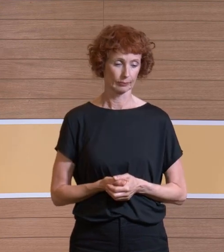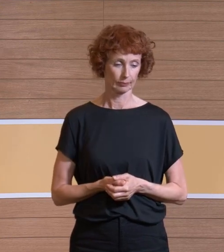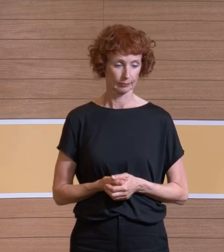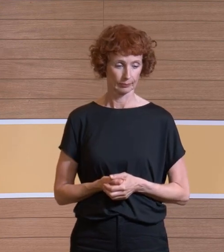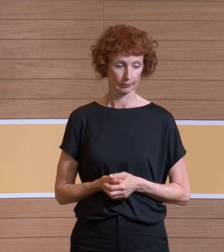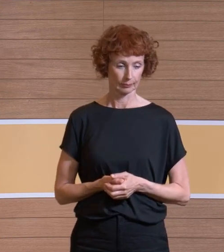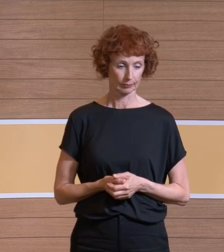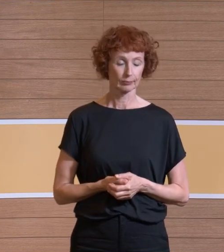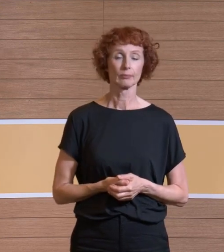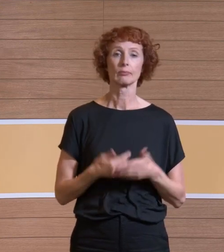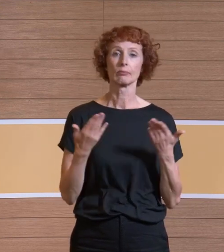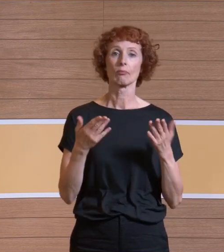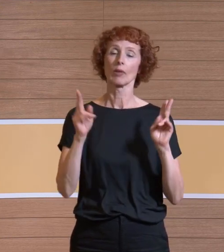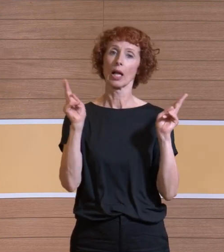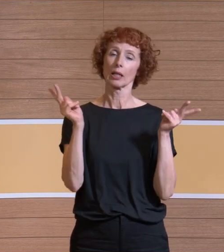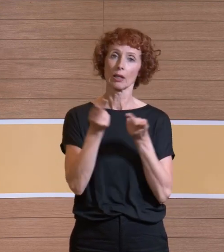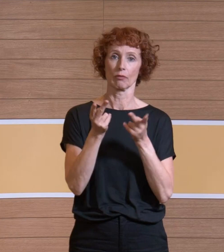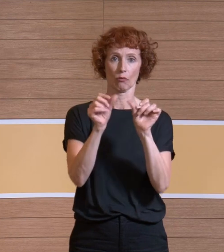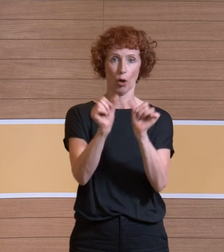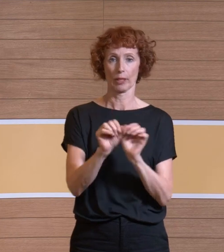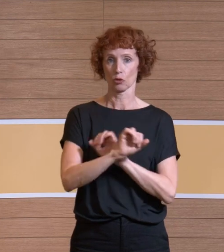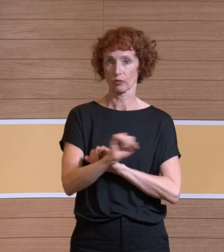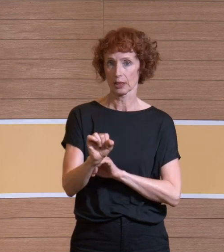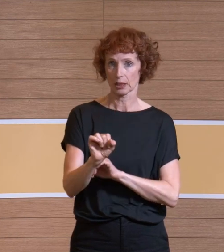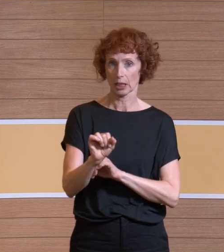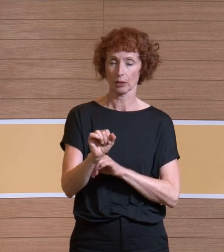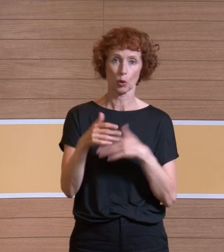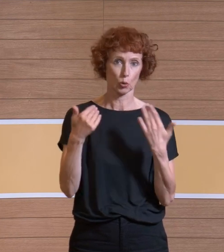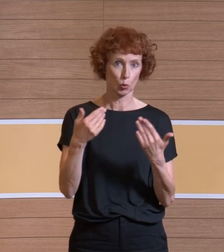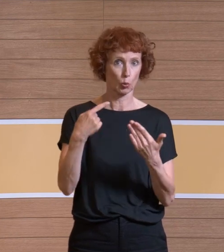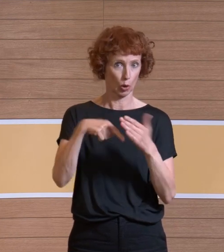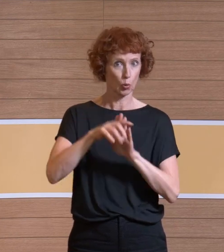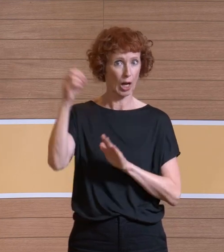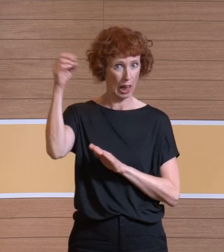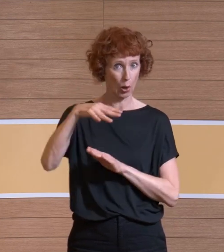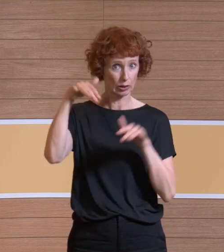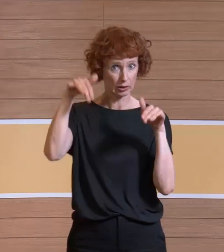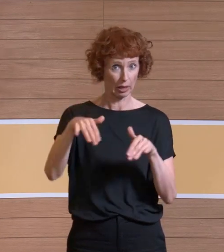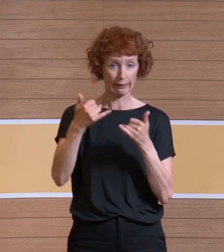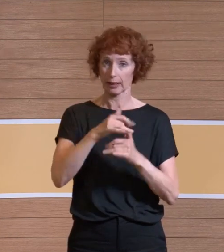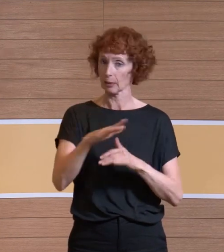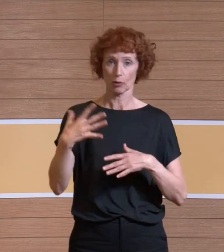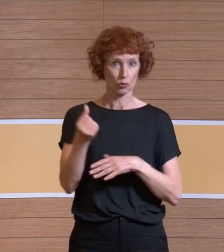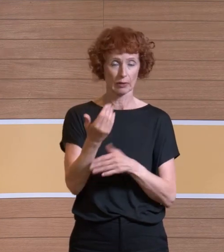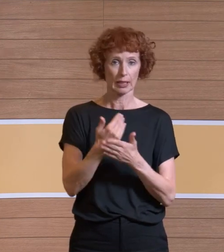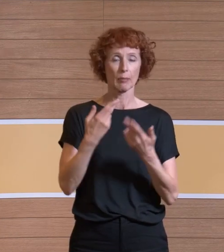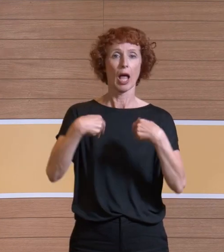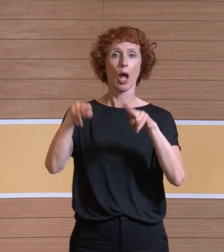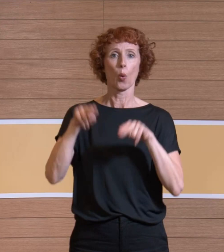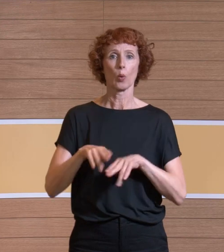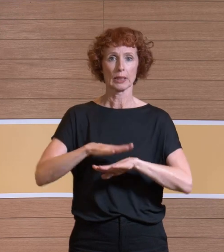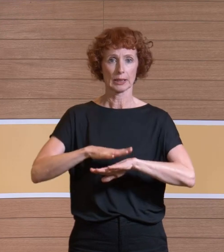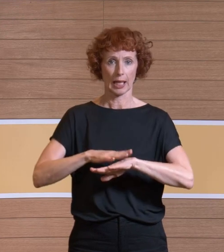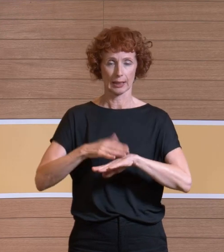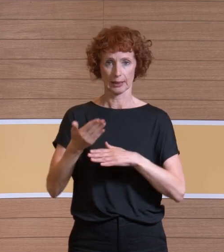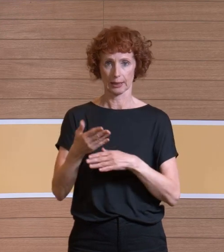Da wir die Gleichförmigkeit der Geschwindigkeit in dem Sinne nicht mehr erreicht haben unter den Leuchten, wurden deshalb die Erholzeiten gemessen. Das haben wir erst für